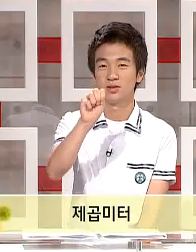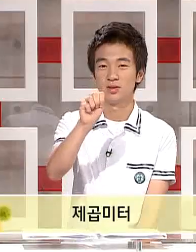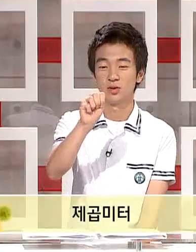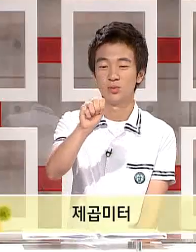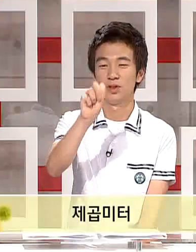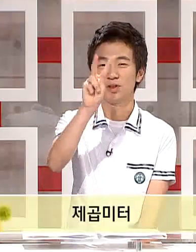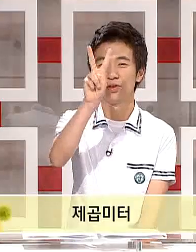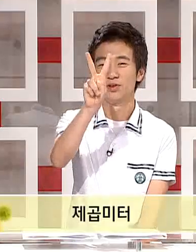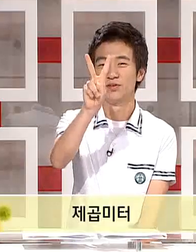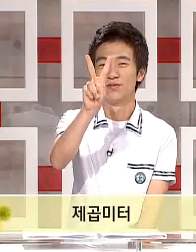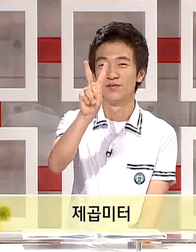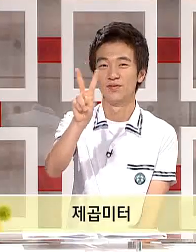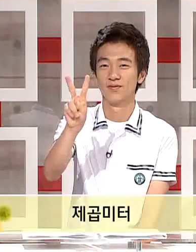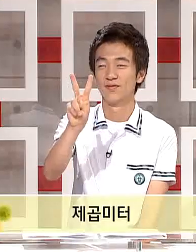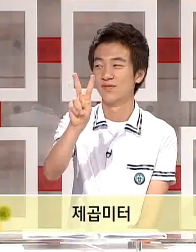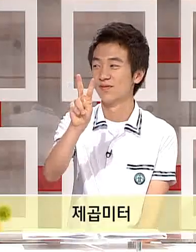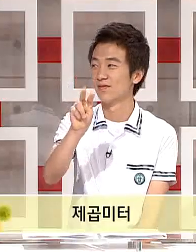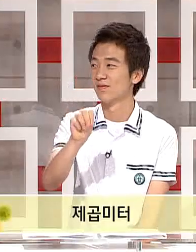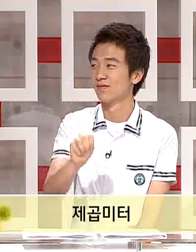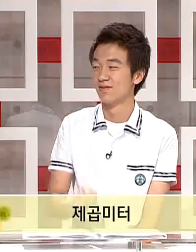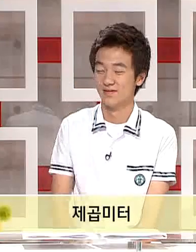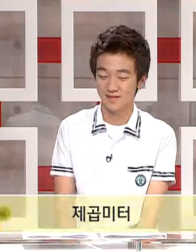제곱미터 네 잘해주셨습니다.